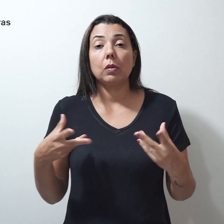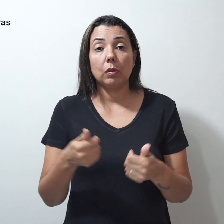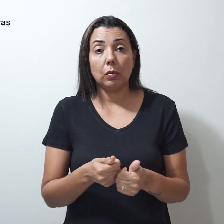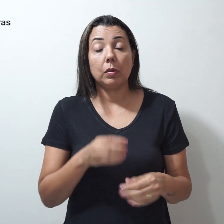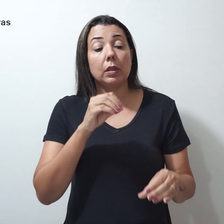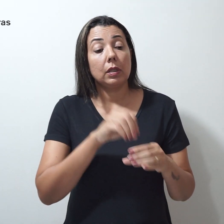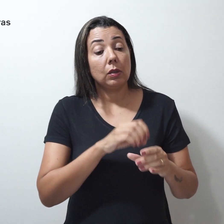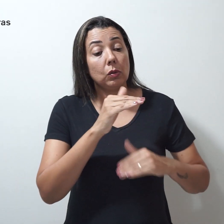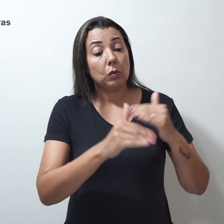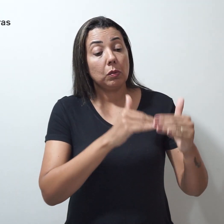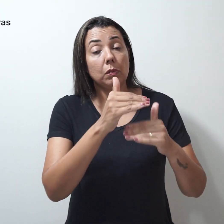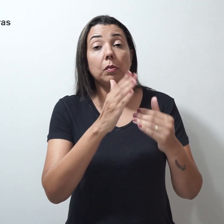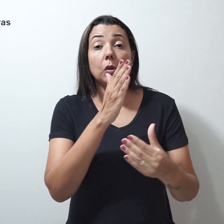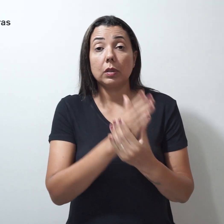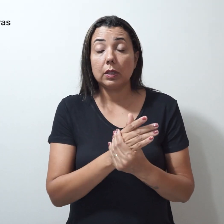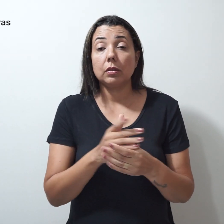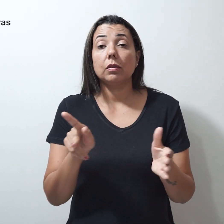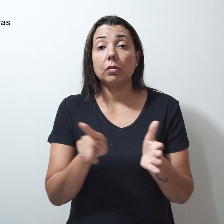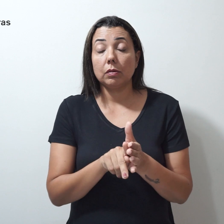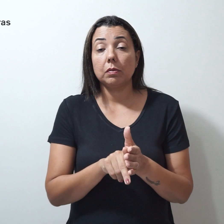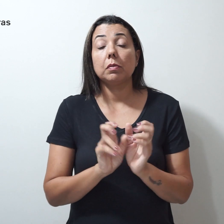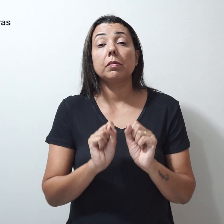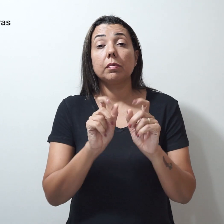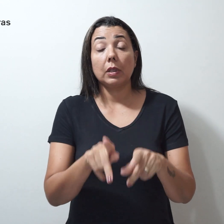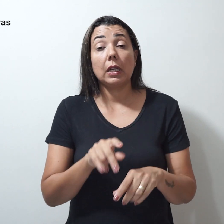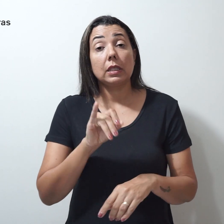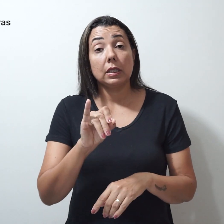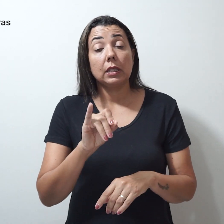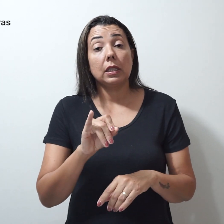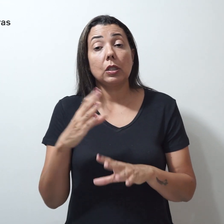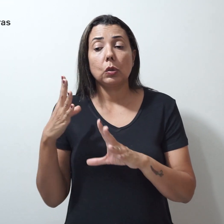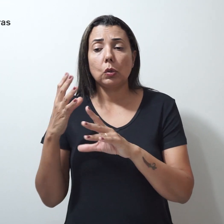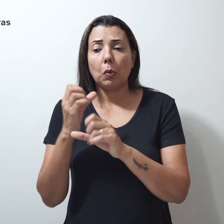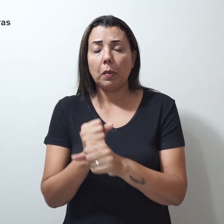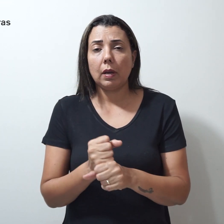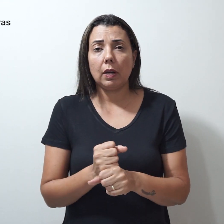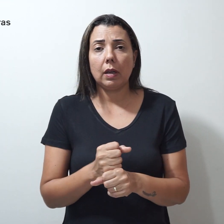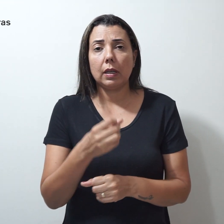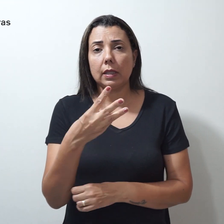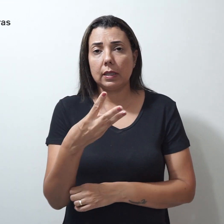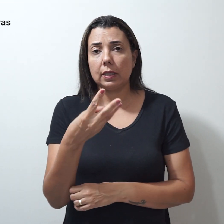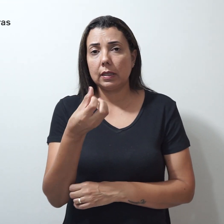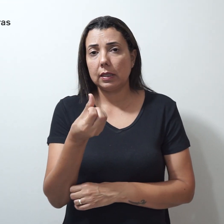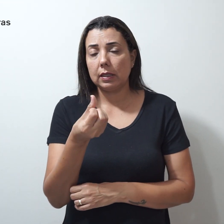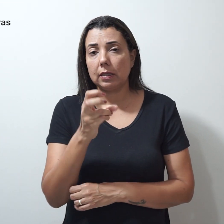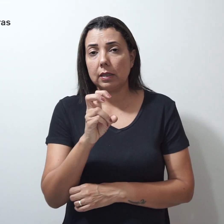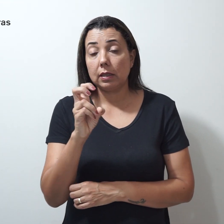do processo de aposentadoria. Se formarem a quantidade de 365 dias,